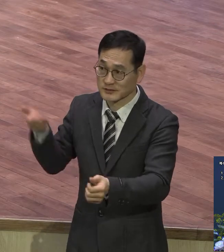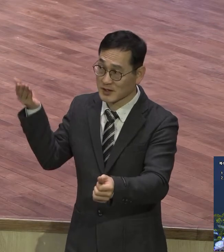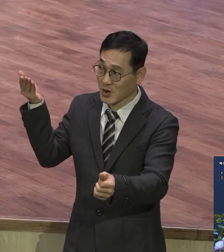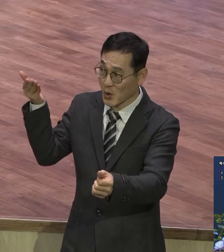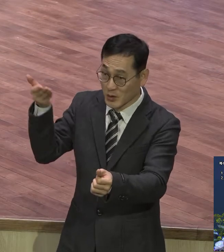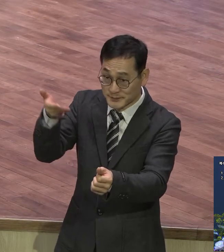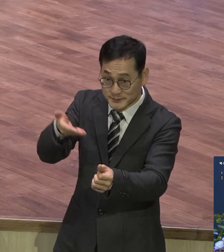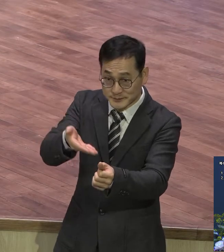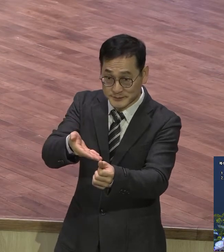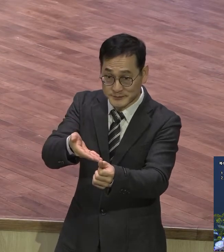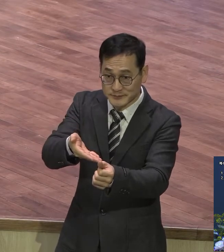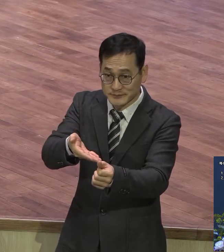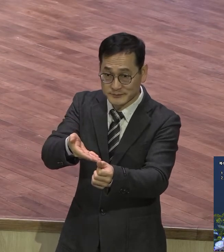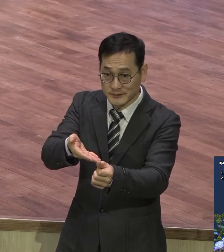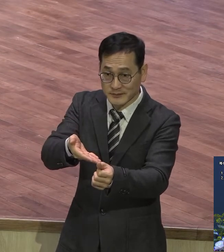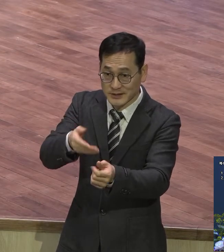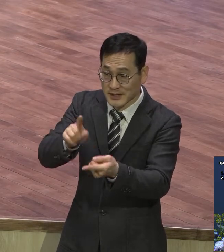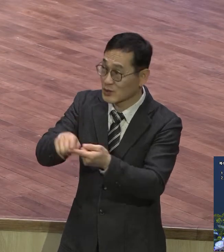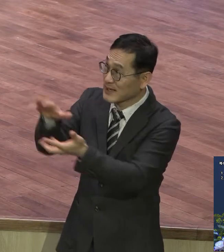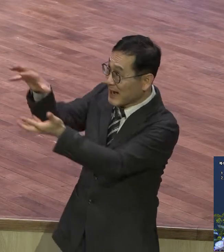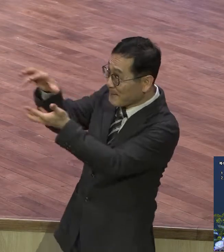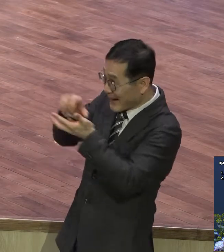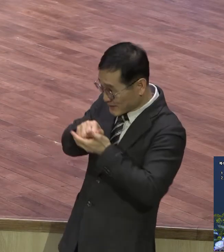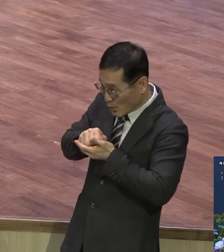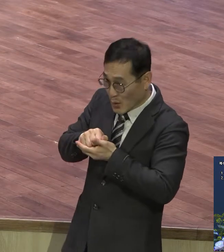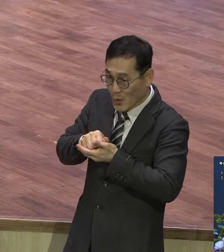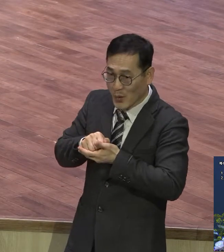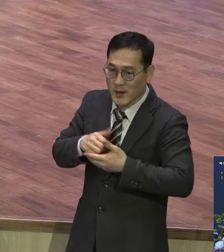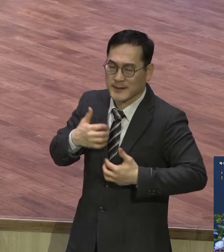요한봉 6장 35절에 보면